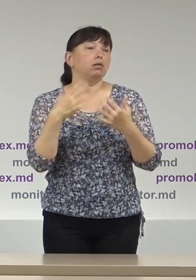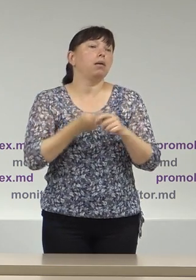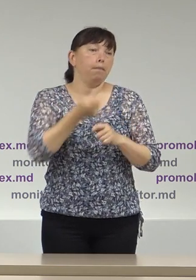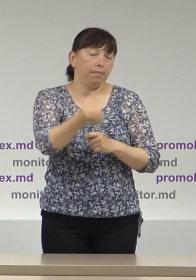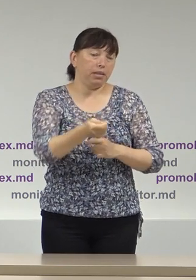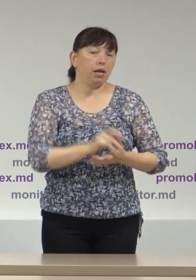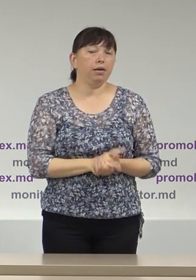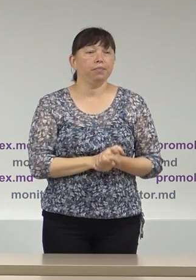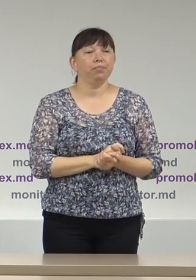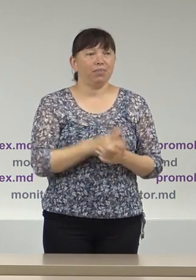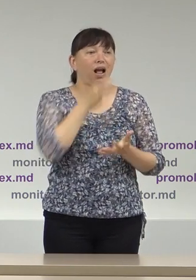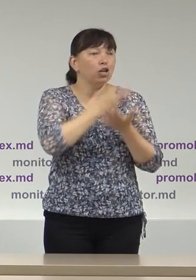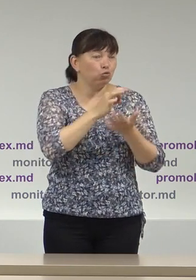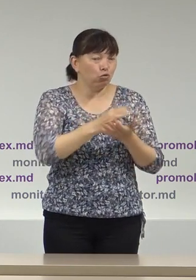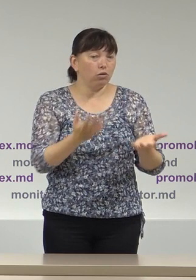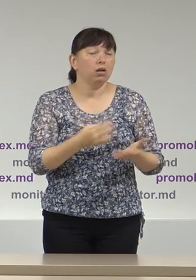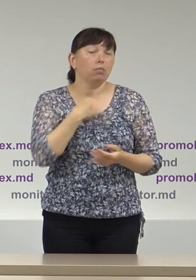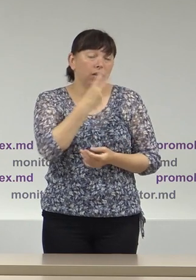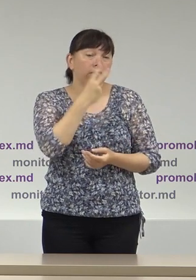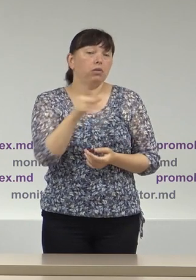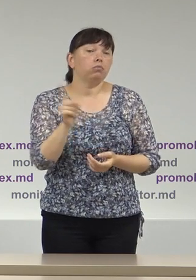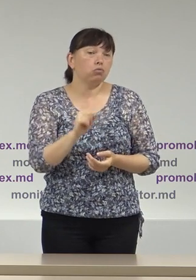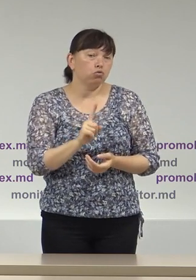atragem atenție că mișcarea politică